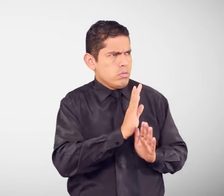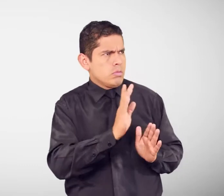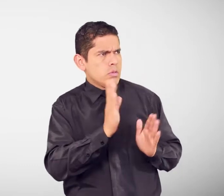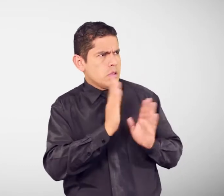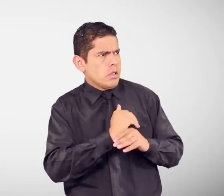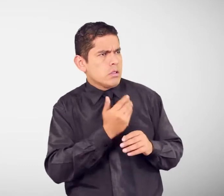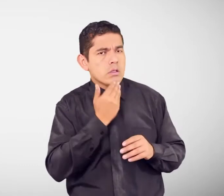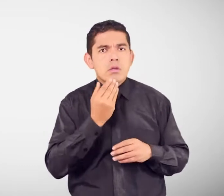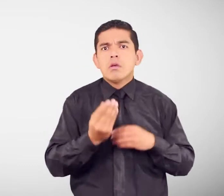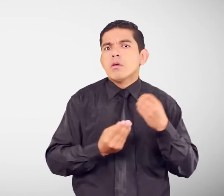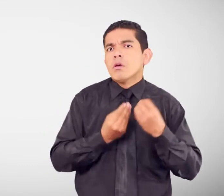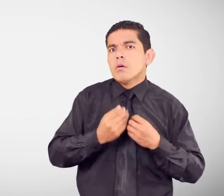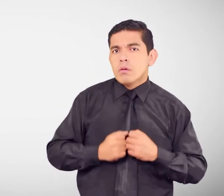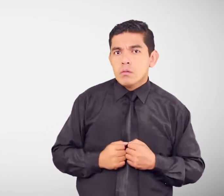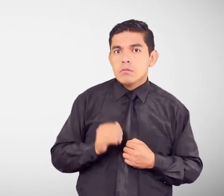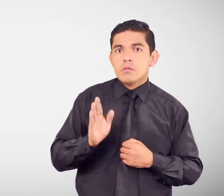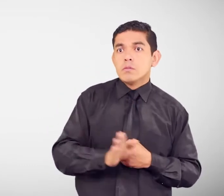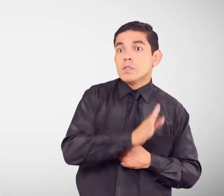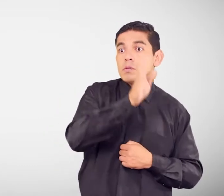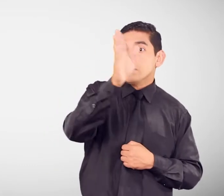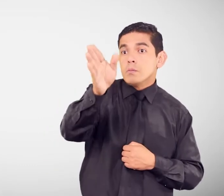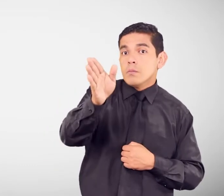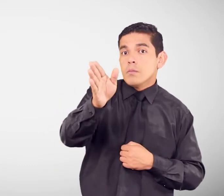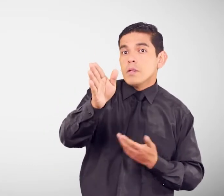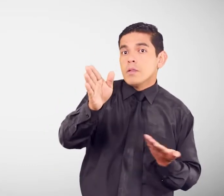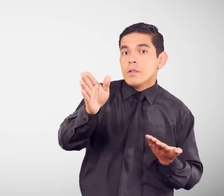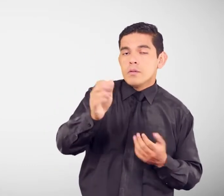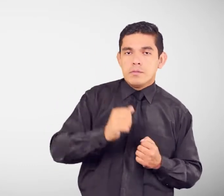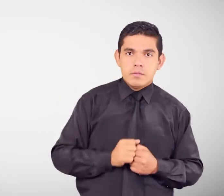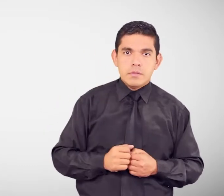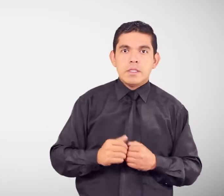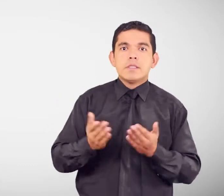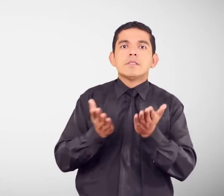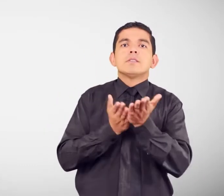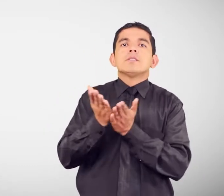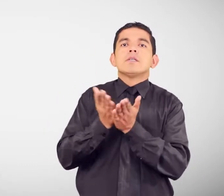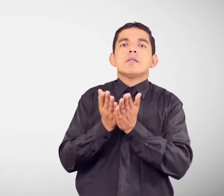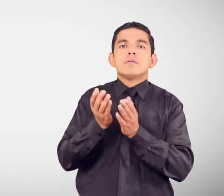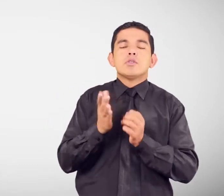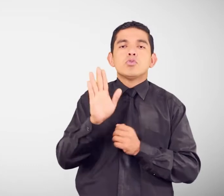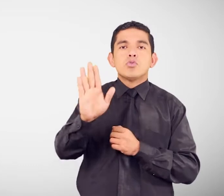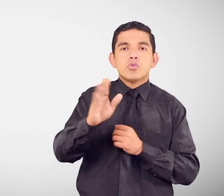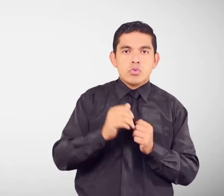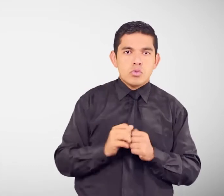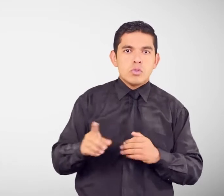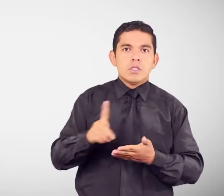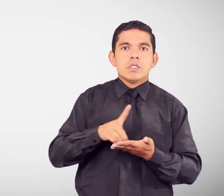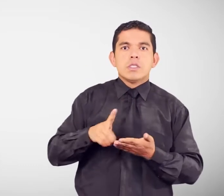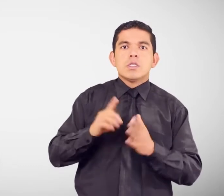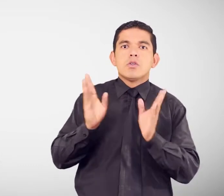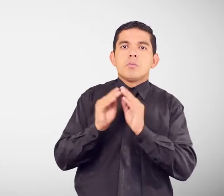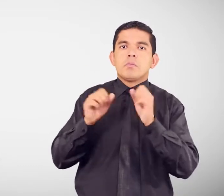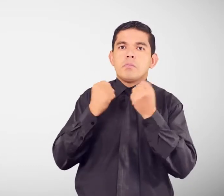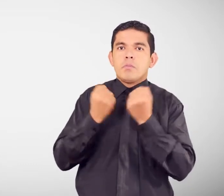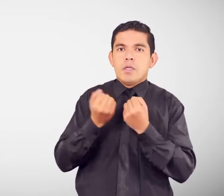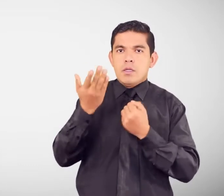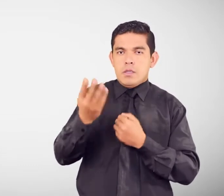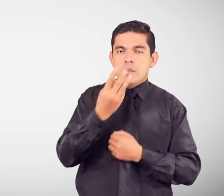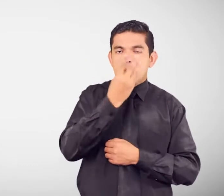servicio De las oficinas Distritales Del MIES www.inclusión.gov.es